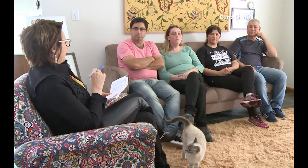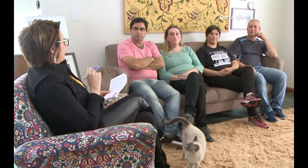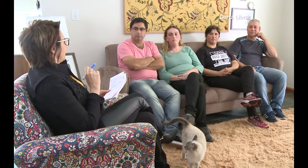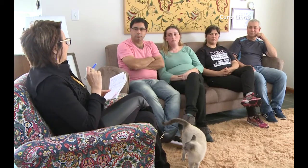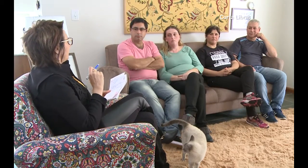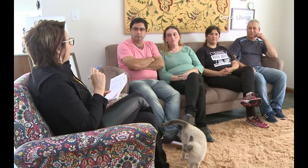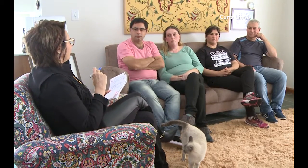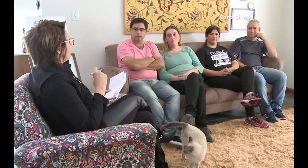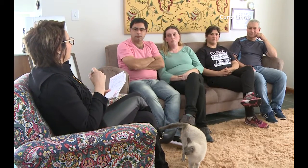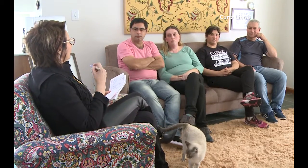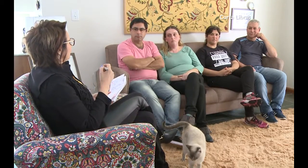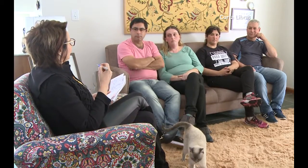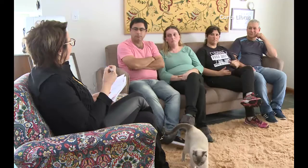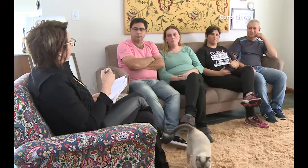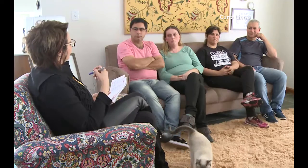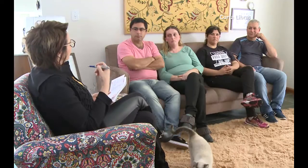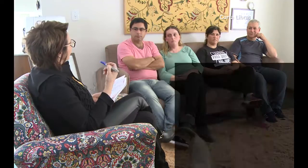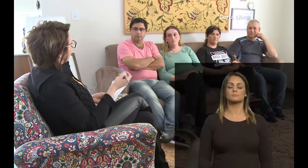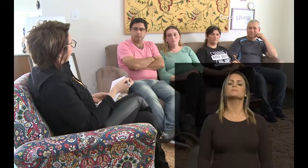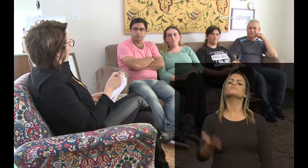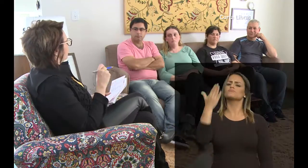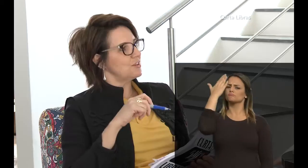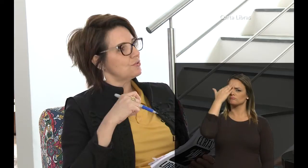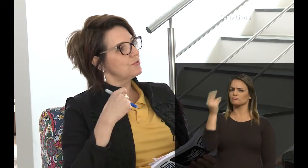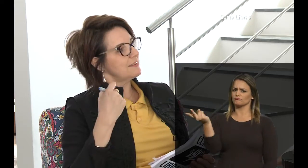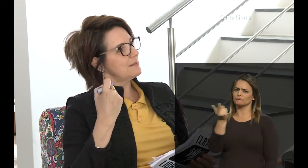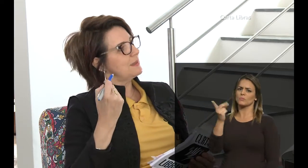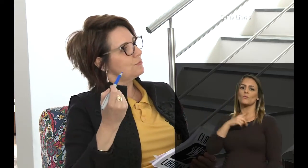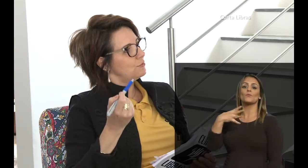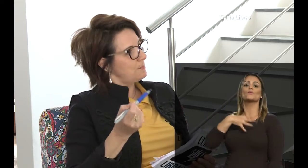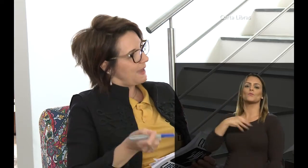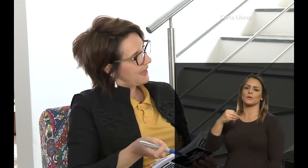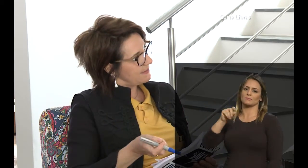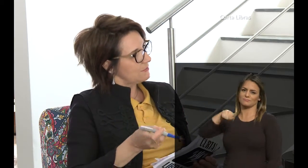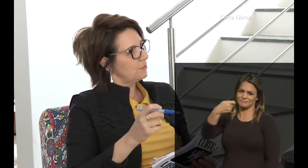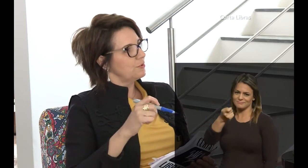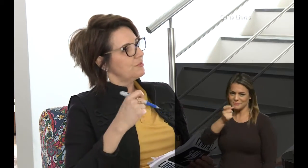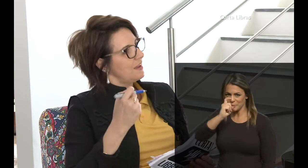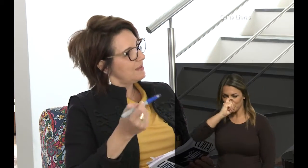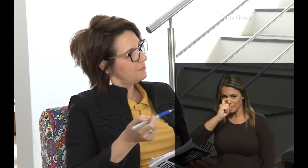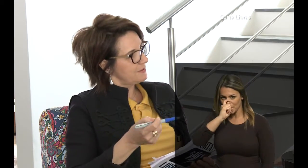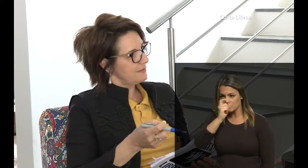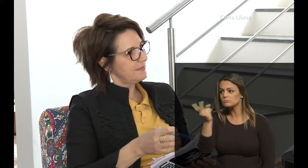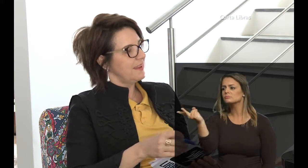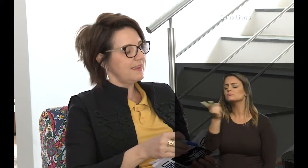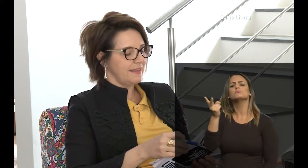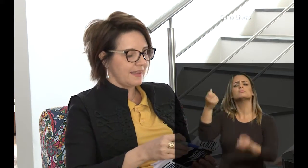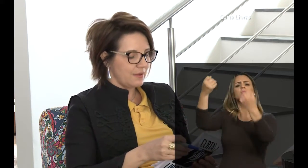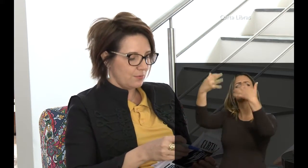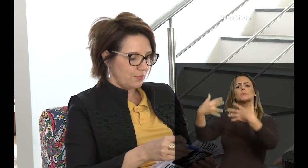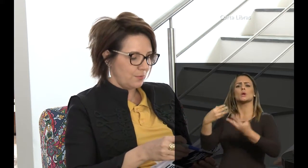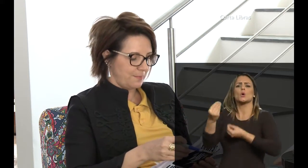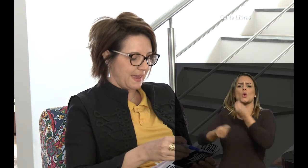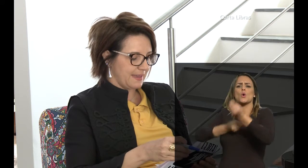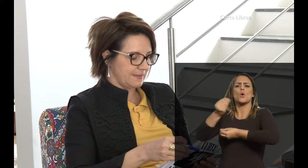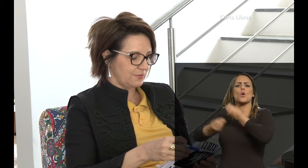Leda, diante da gravidez, diante do nascimento do Peterson, eu sei que vocês têm o Peterson,